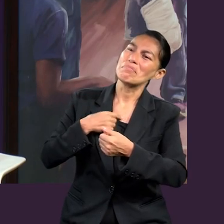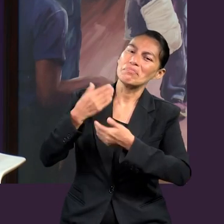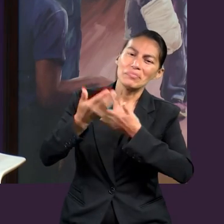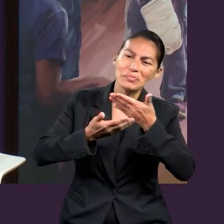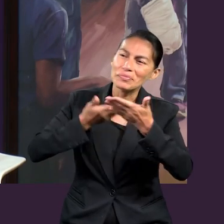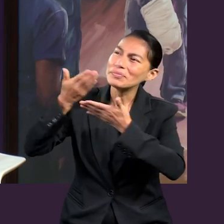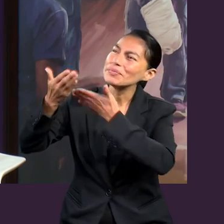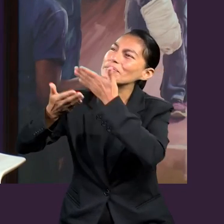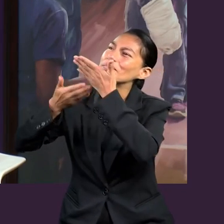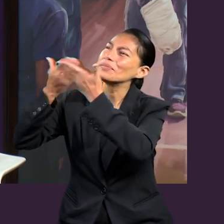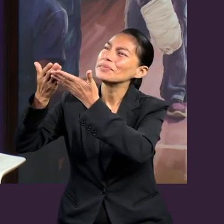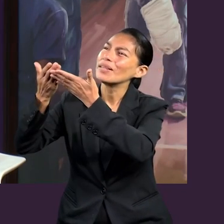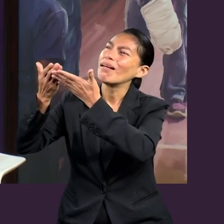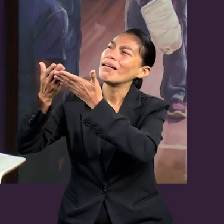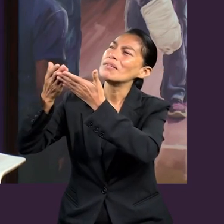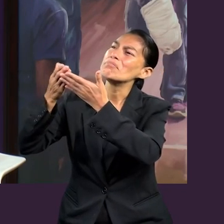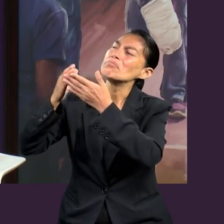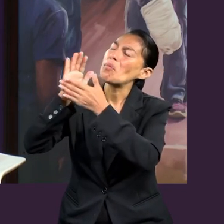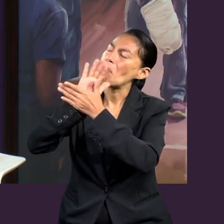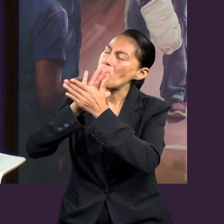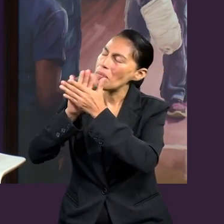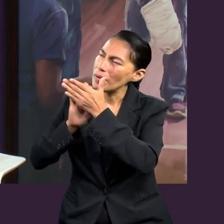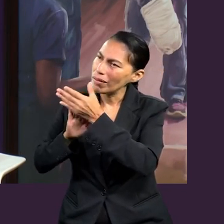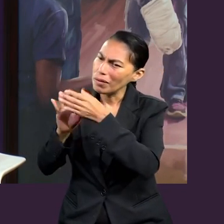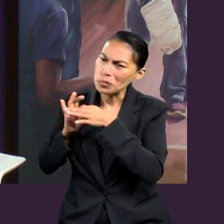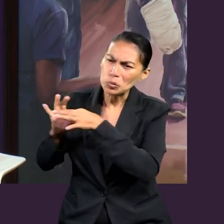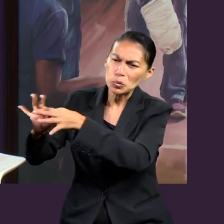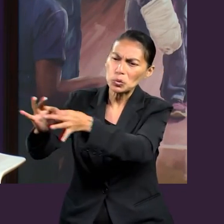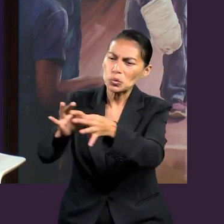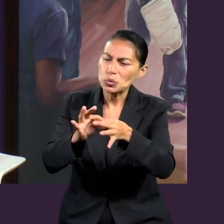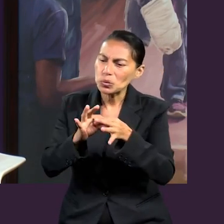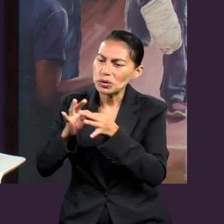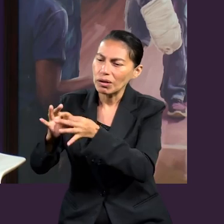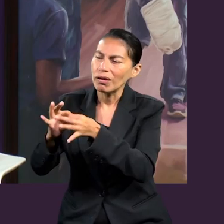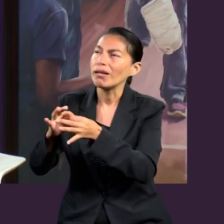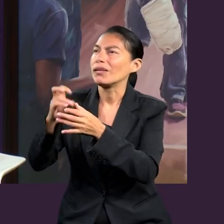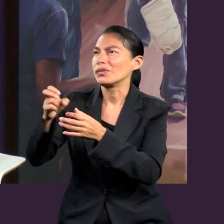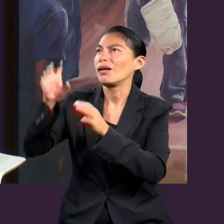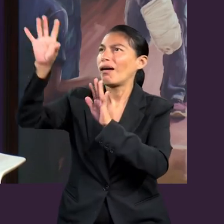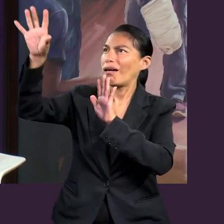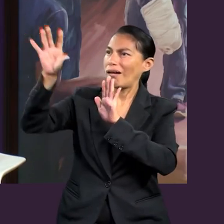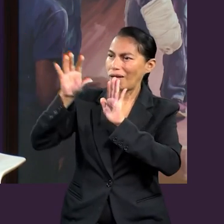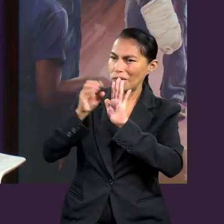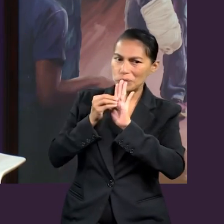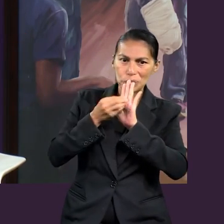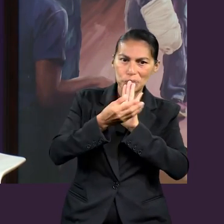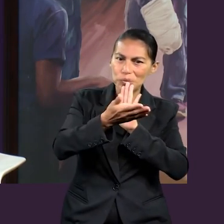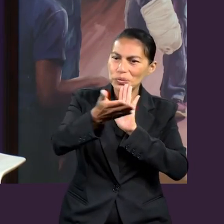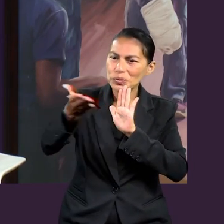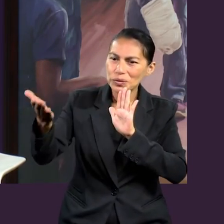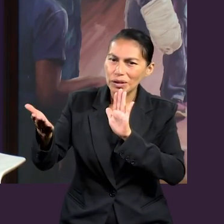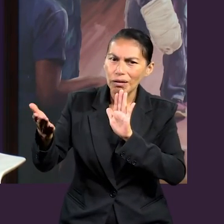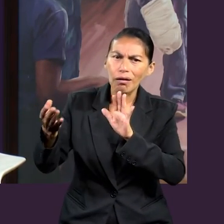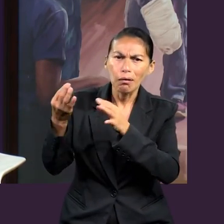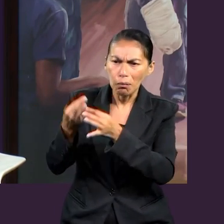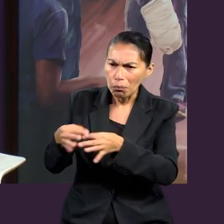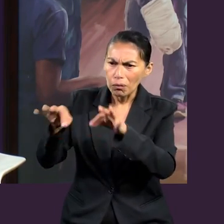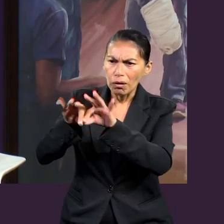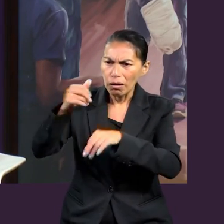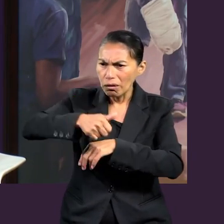que nos corresponde. Entender que somos parte de y que debemos de reflejar eso para que todo funcione. Que somos importantes y que debemos de